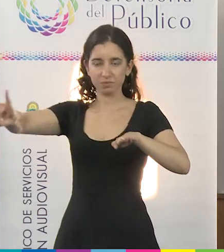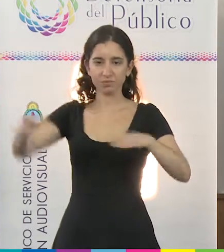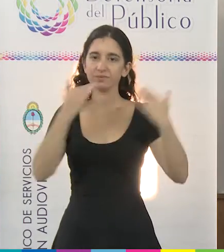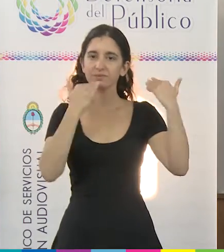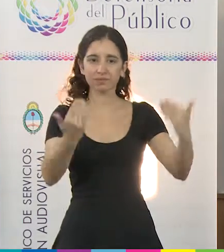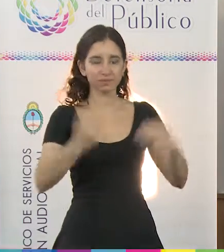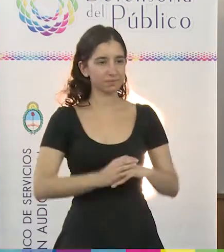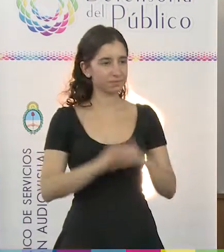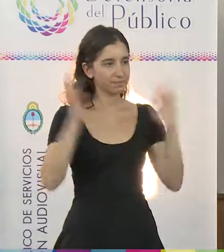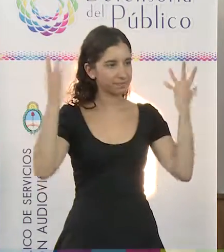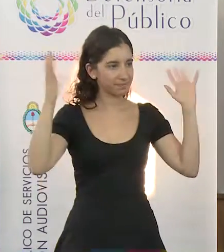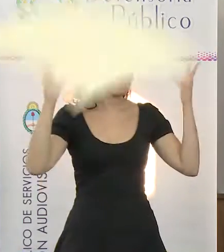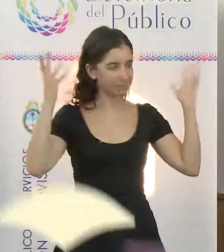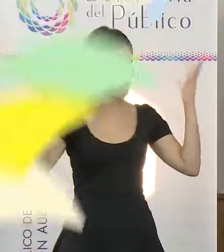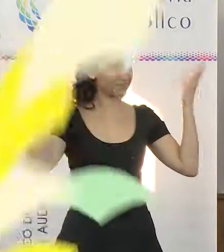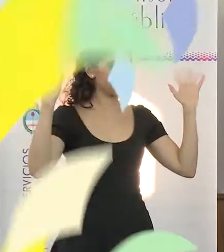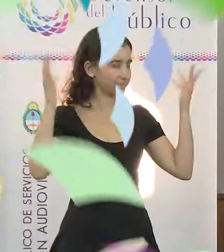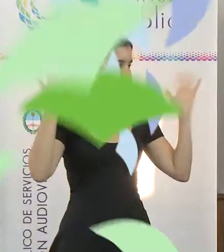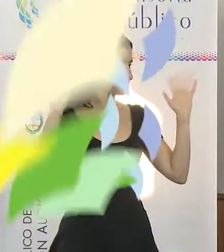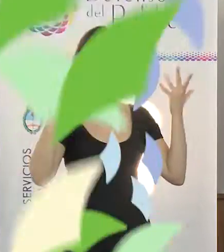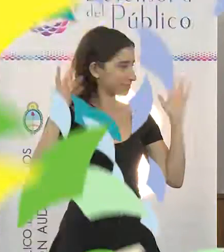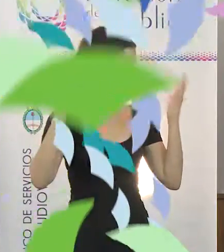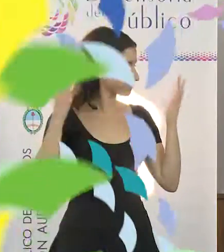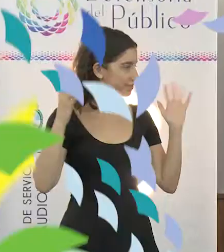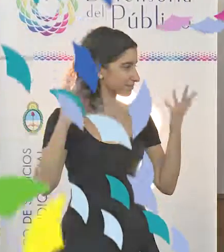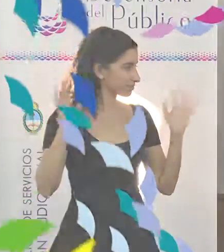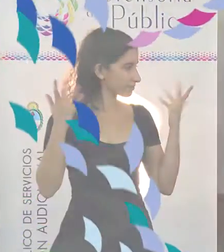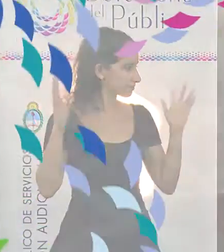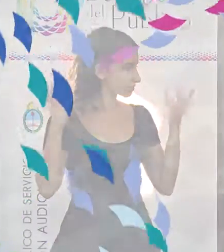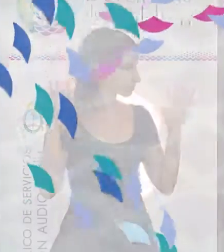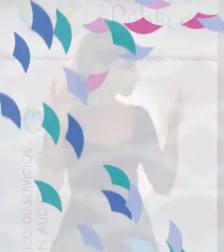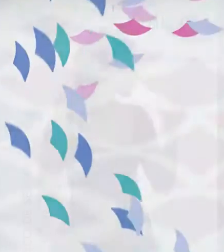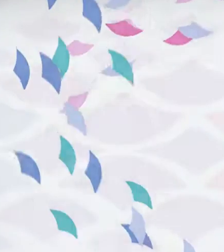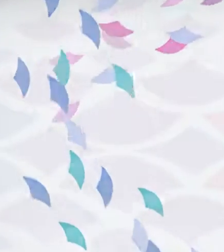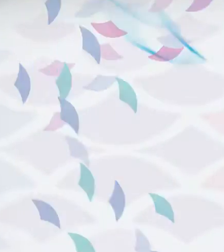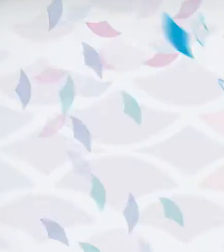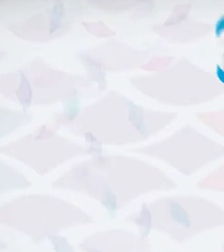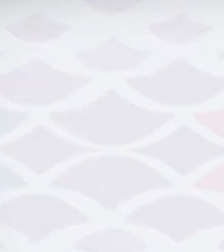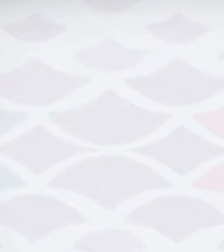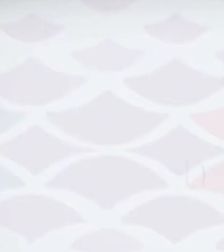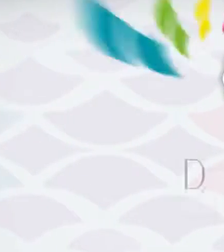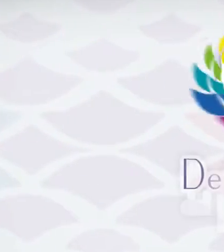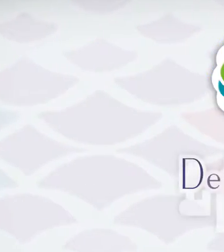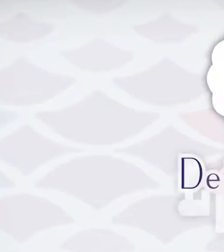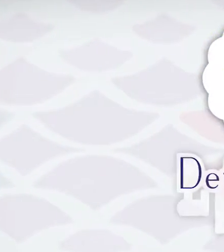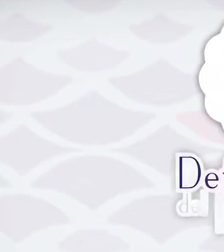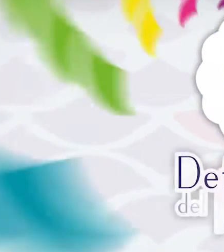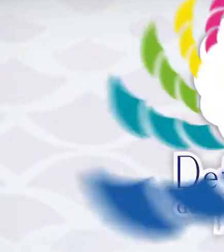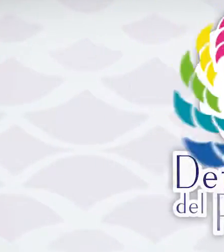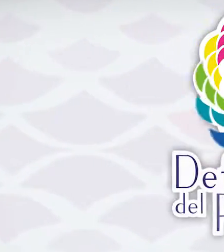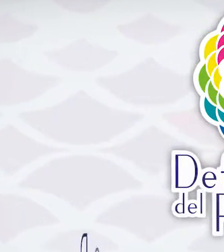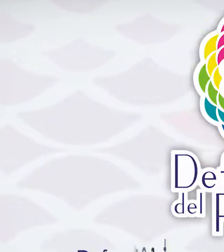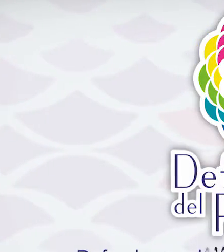gracias aplausos aplausos aplausos aplausos